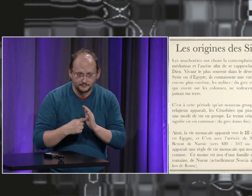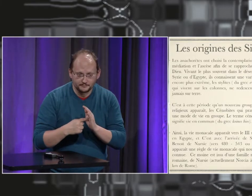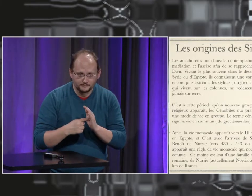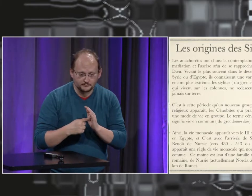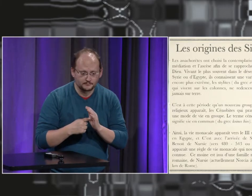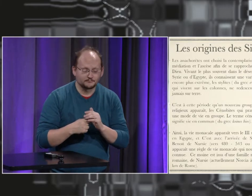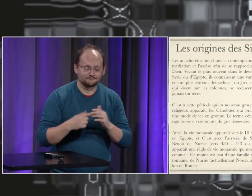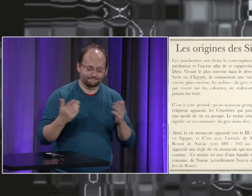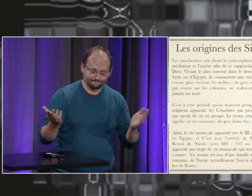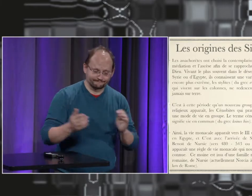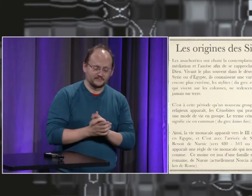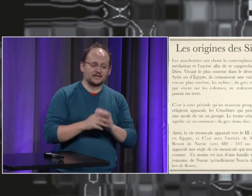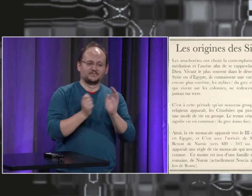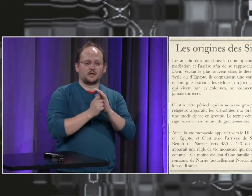À quelle date ?